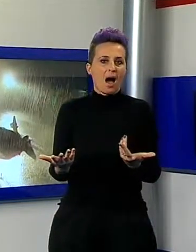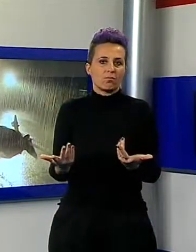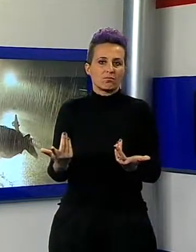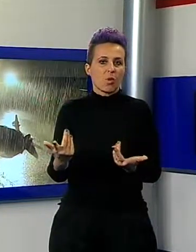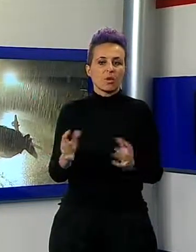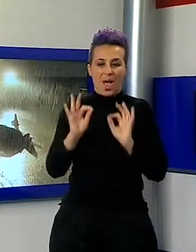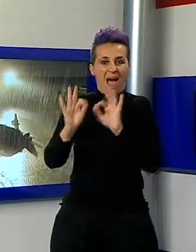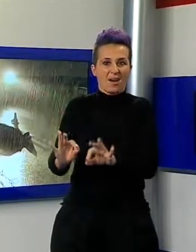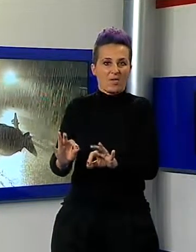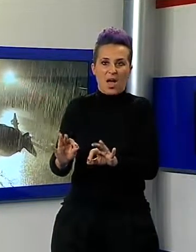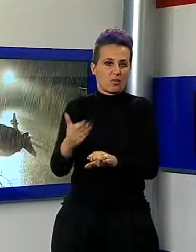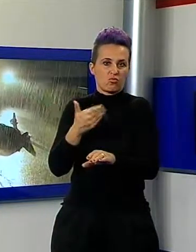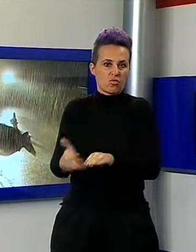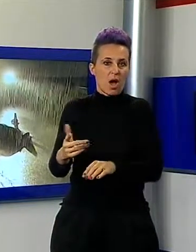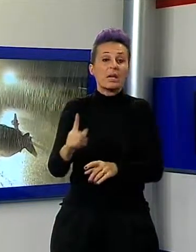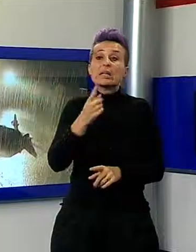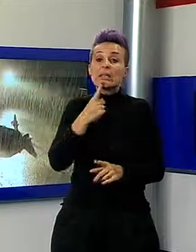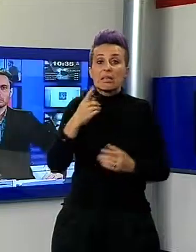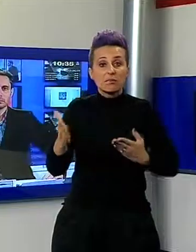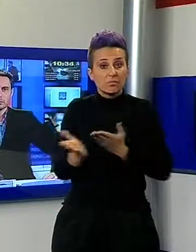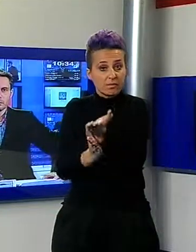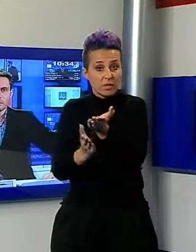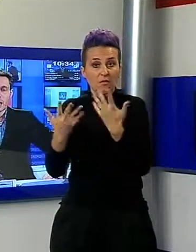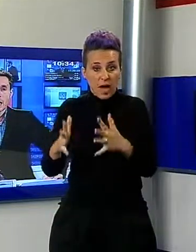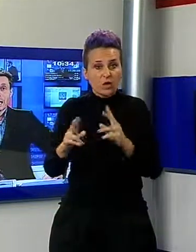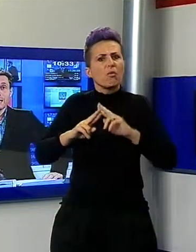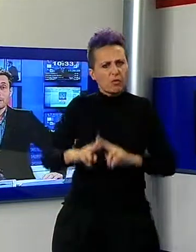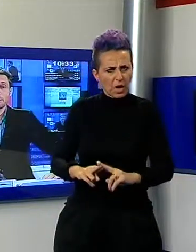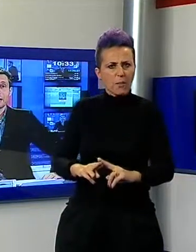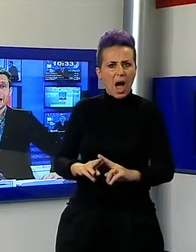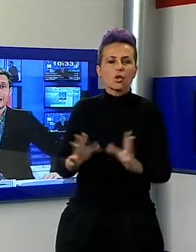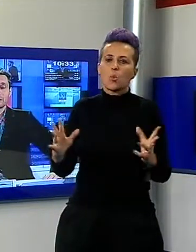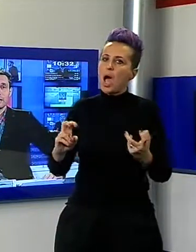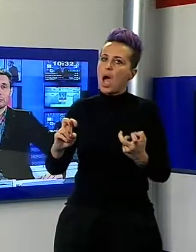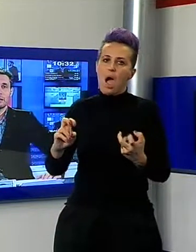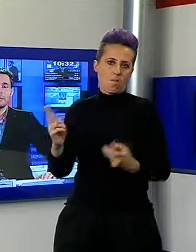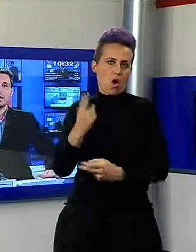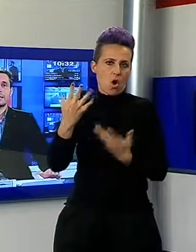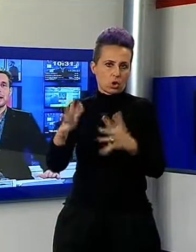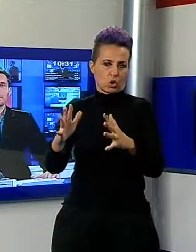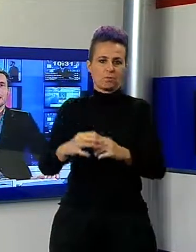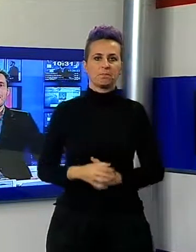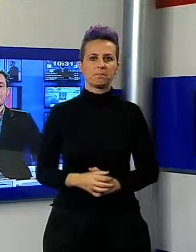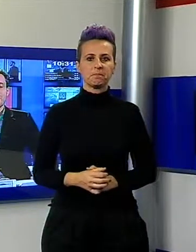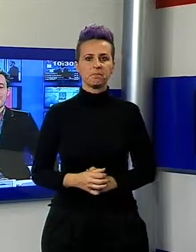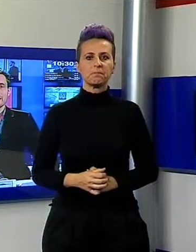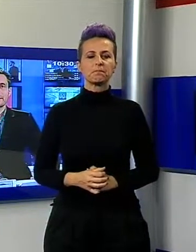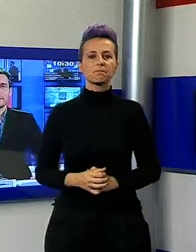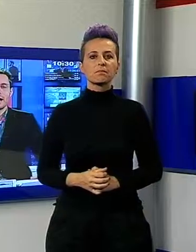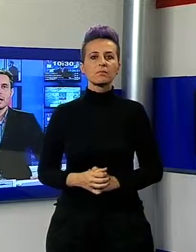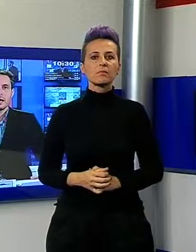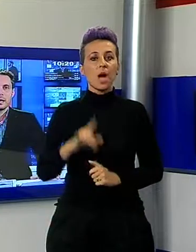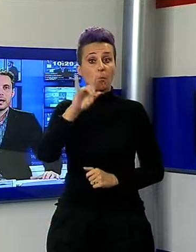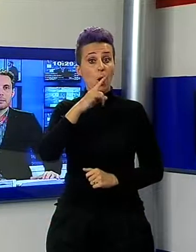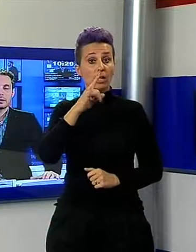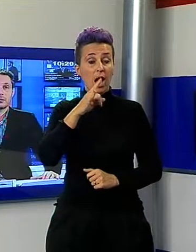l'automobilista che si è subito fermato. Adesso a Porcari torniamo sulla vicenda della SNAI. Ieri